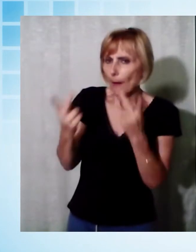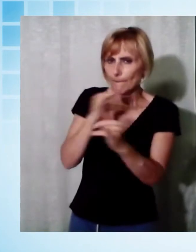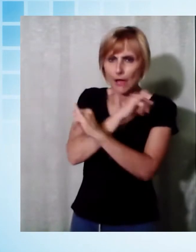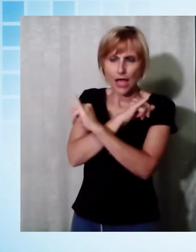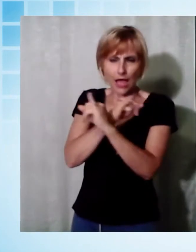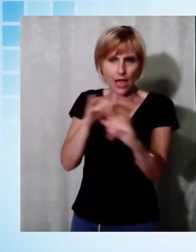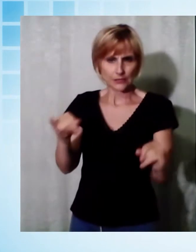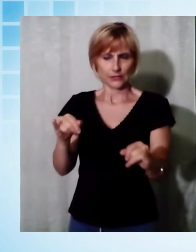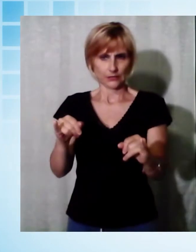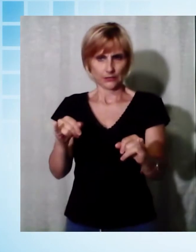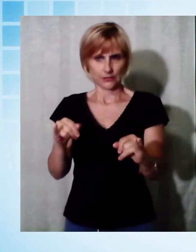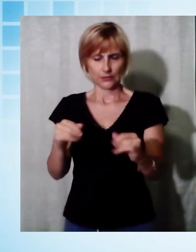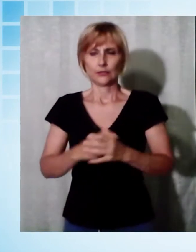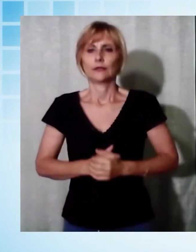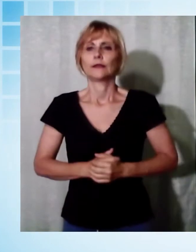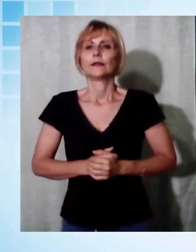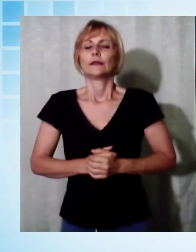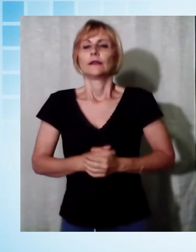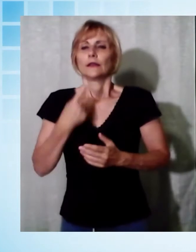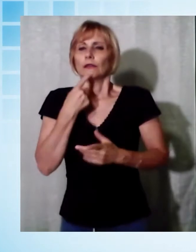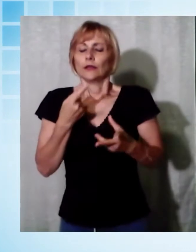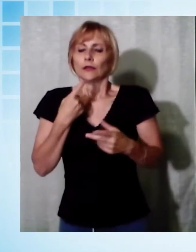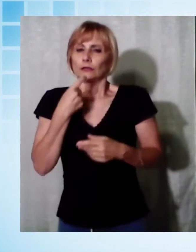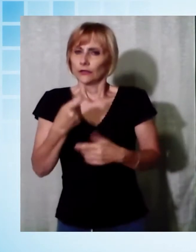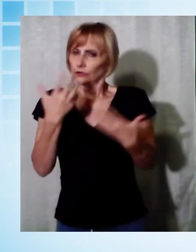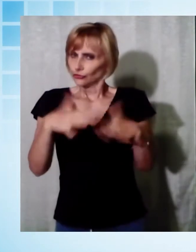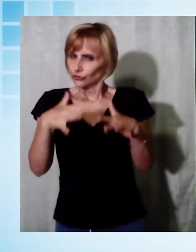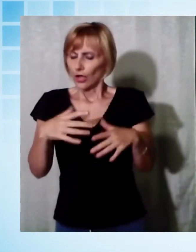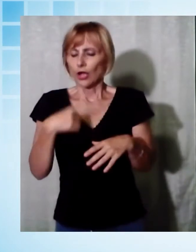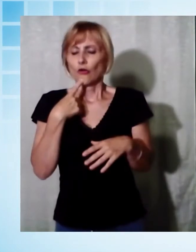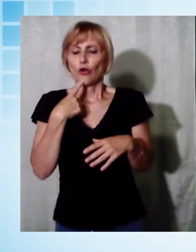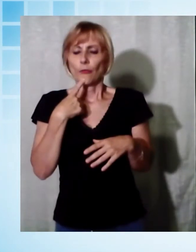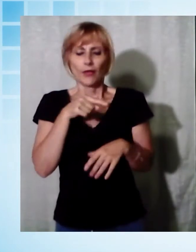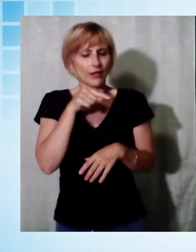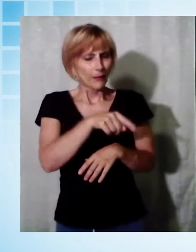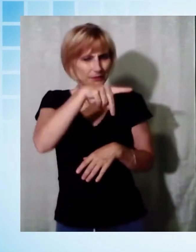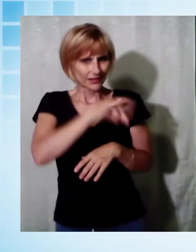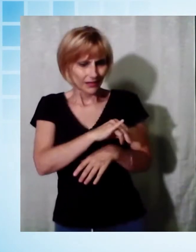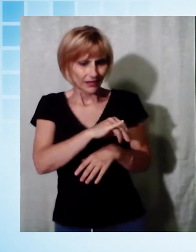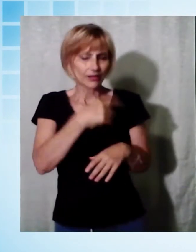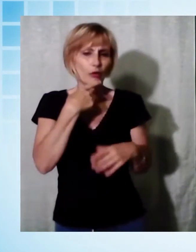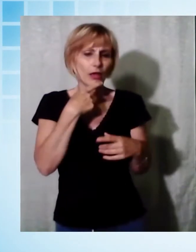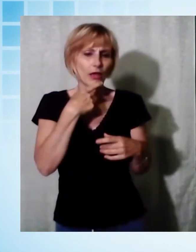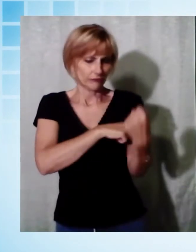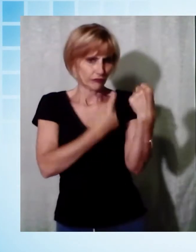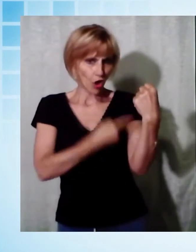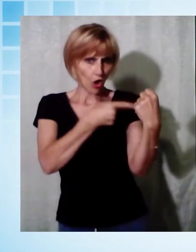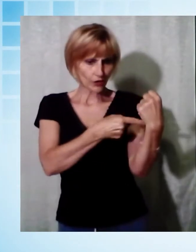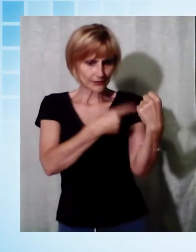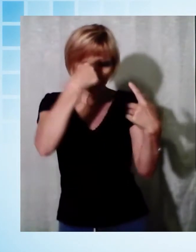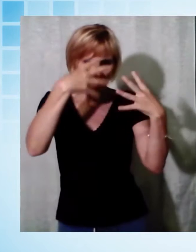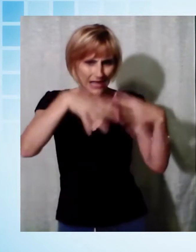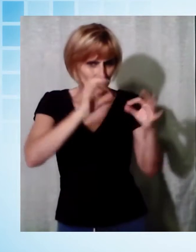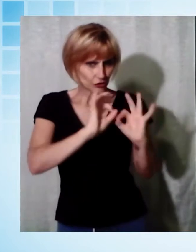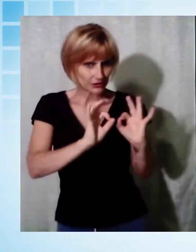come ho avuto modo già di dire le ragioni della forza prevalgono sulla forza della ragione. Noi abbiamo sempre avuto un